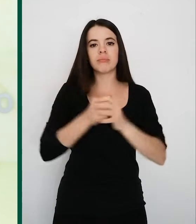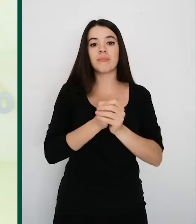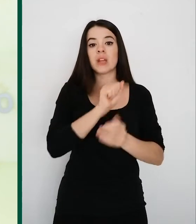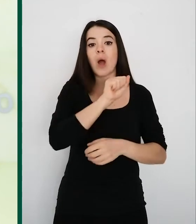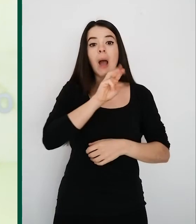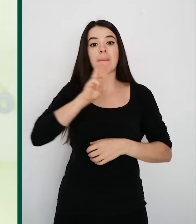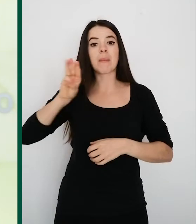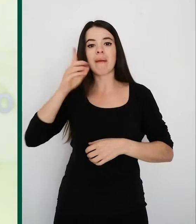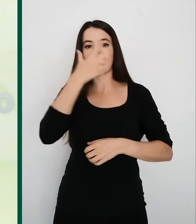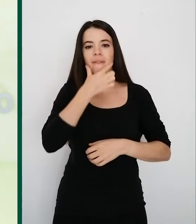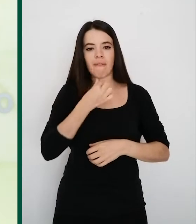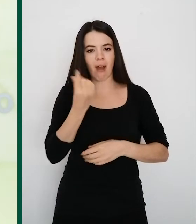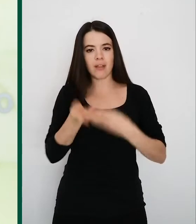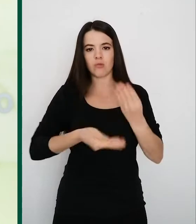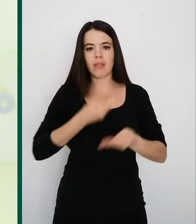aplicación sencilla de utilizar.